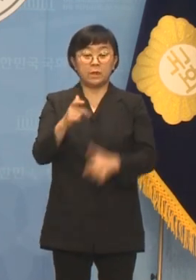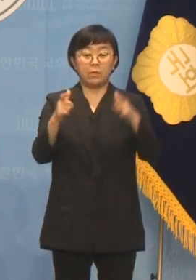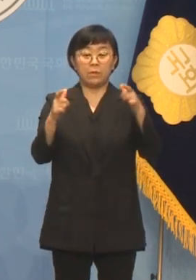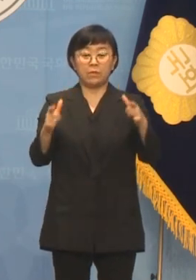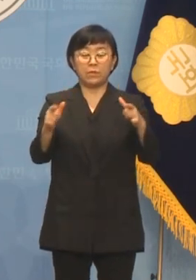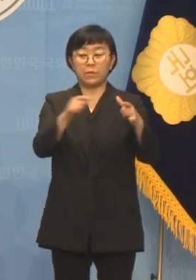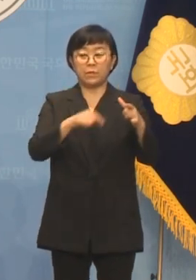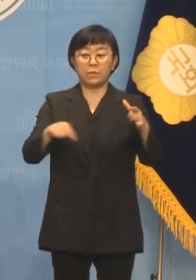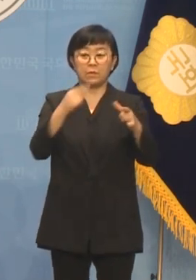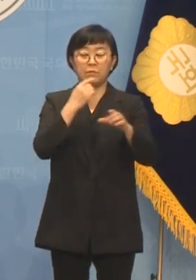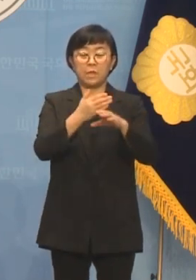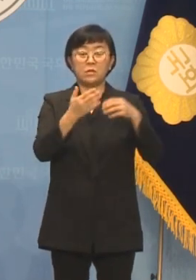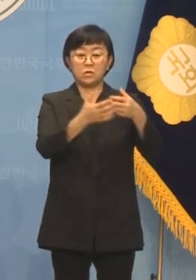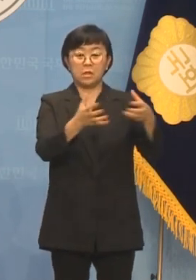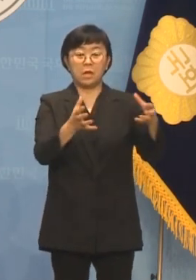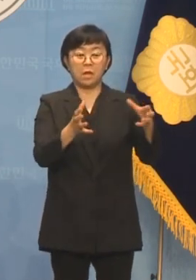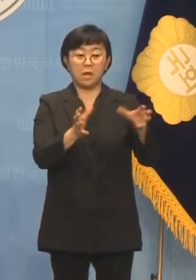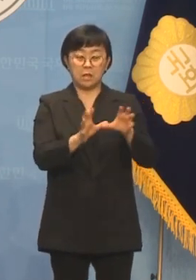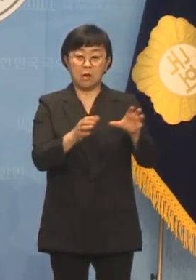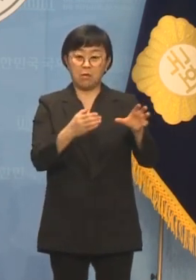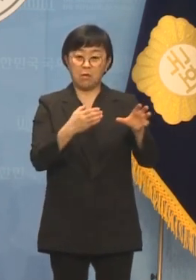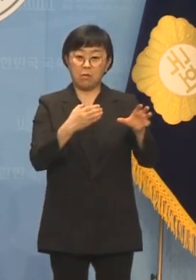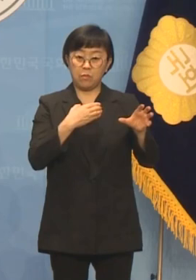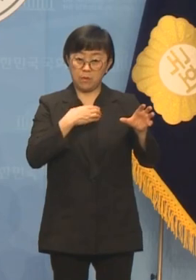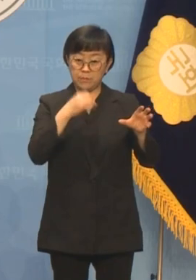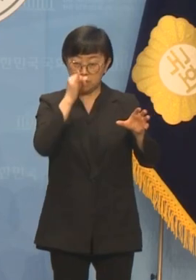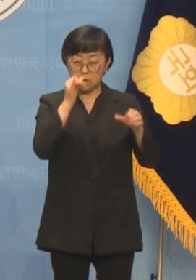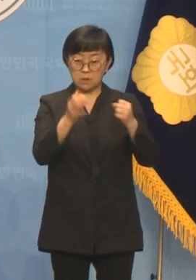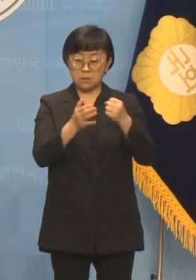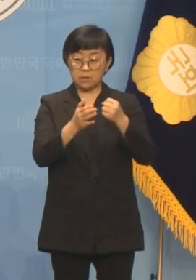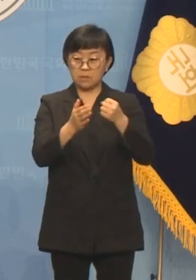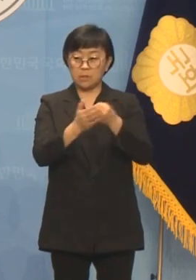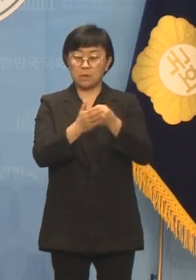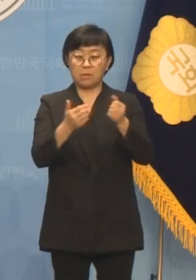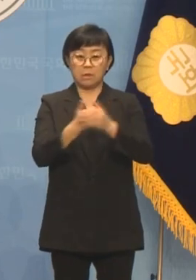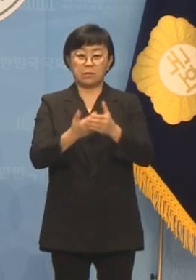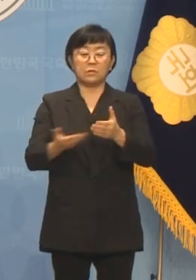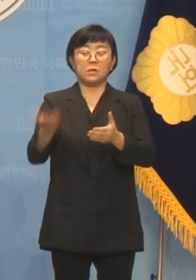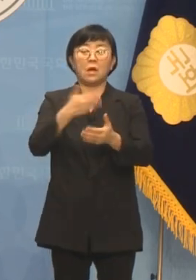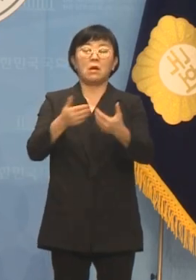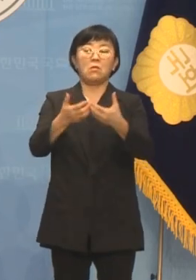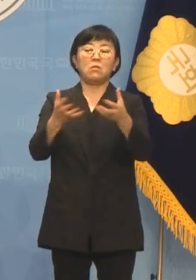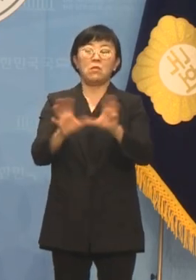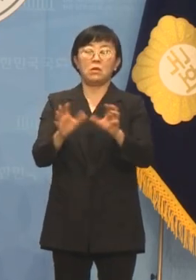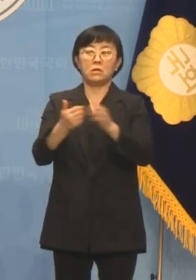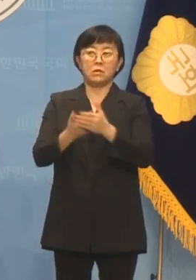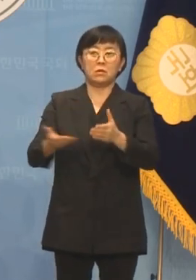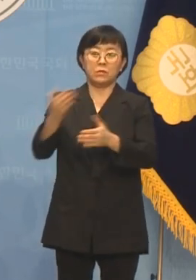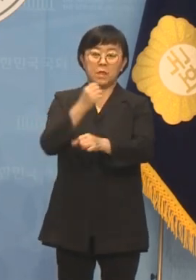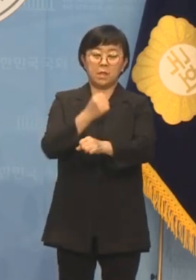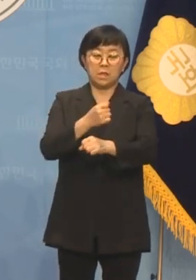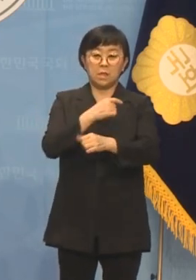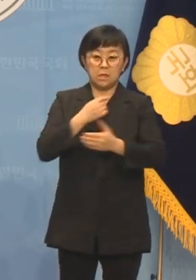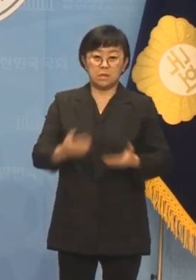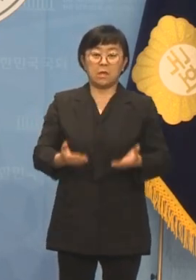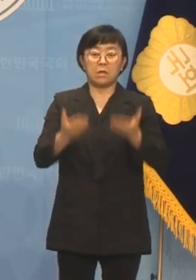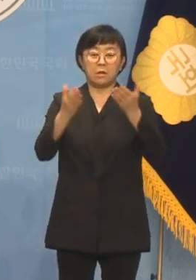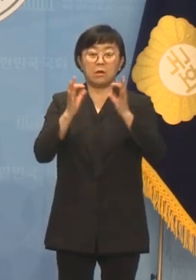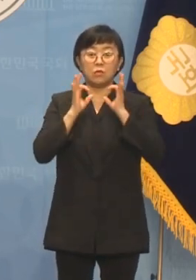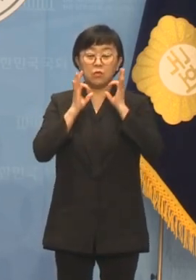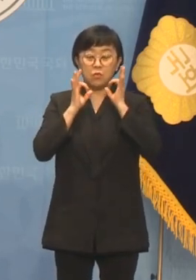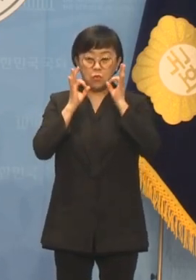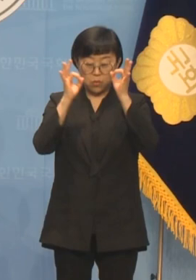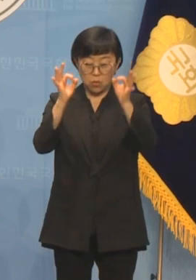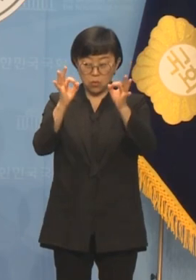민주당의 흠지라는 오명 아래 당원 여러분의 희생과 노력으로 이제야 그 삭을